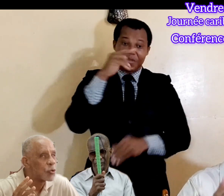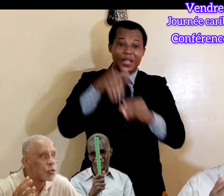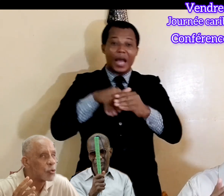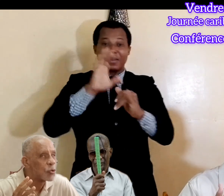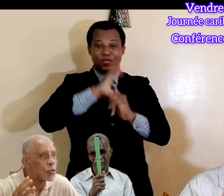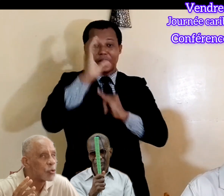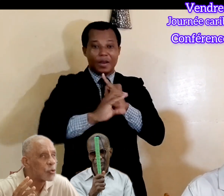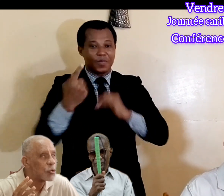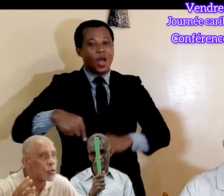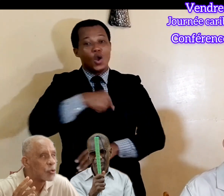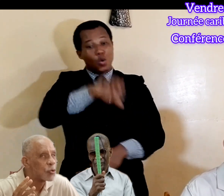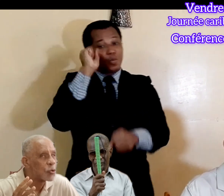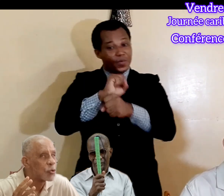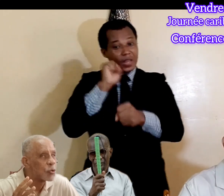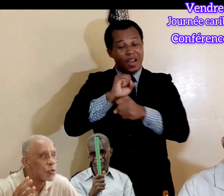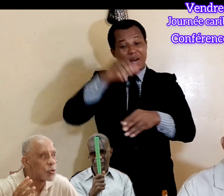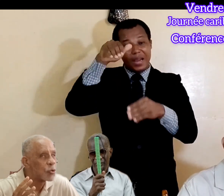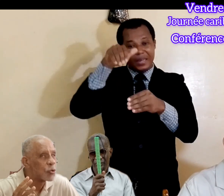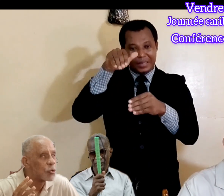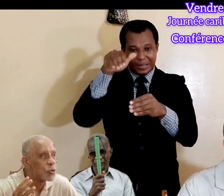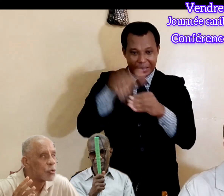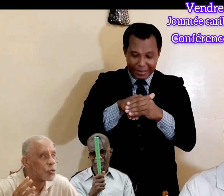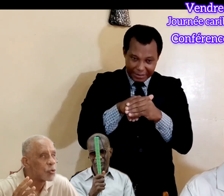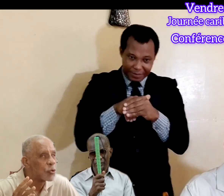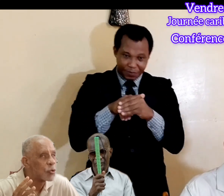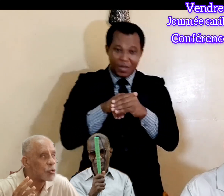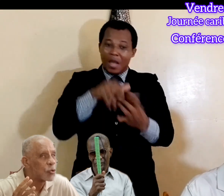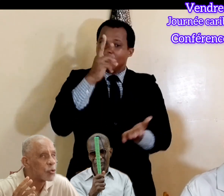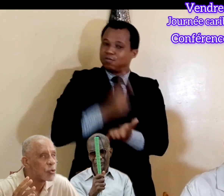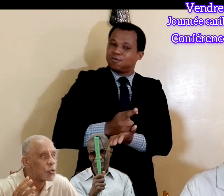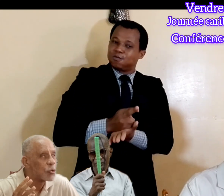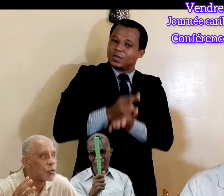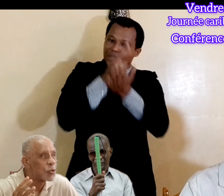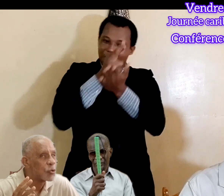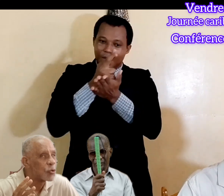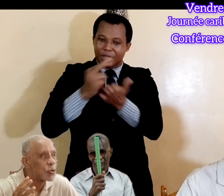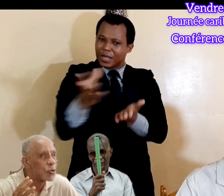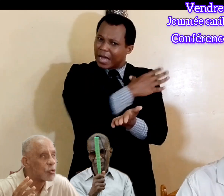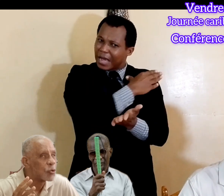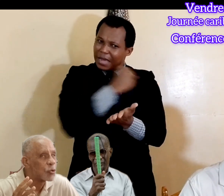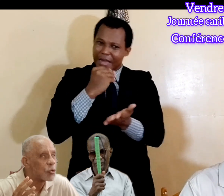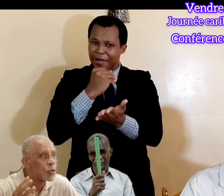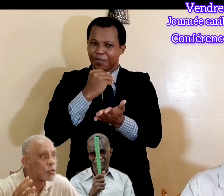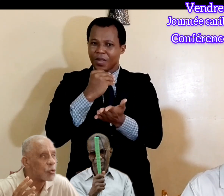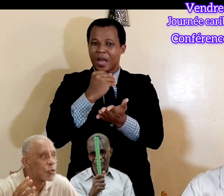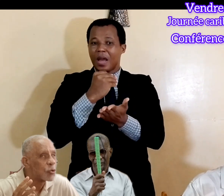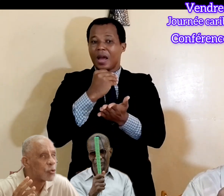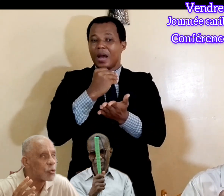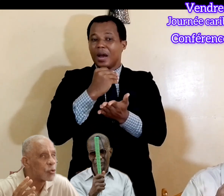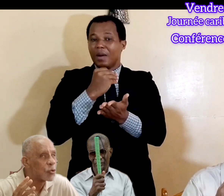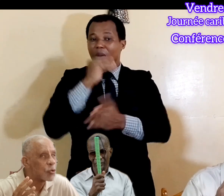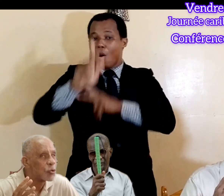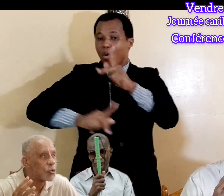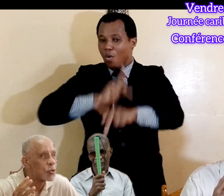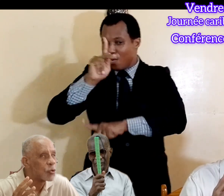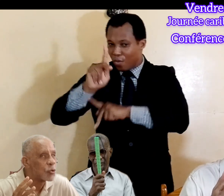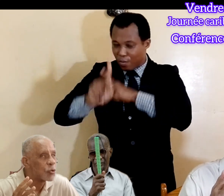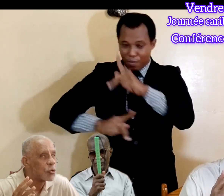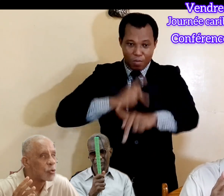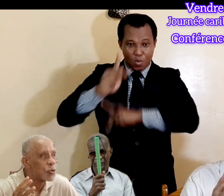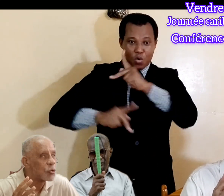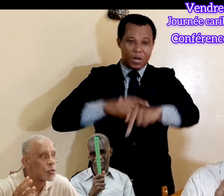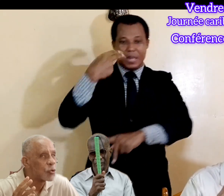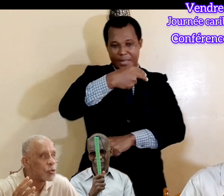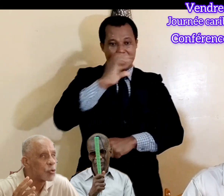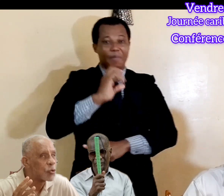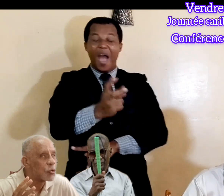Nous travaillons également dans le domaine de la réhabilitation ou de la réadaptation de nos handicapés